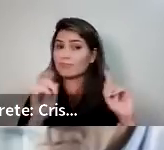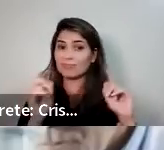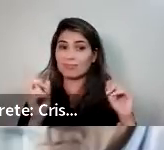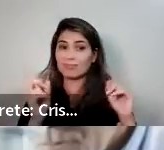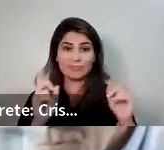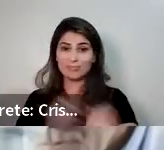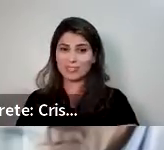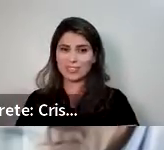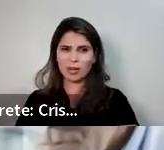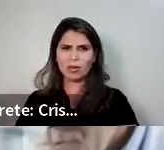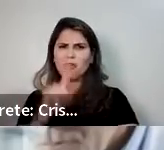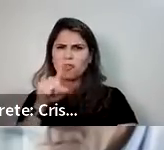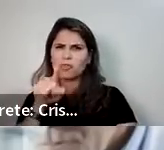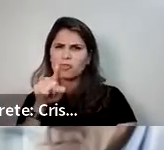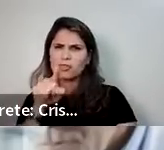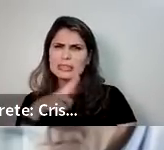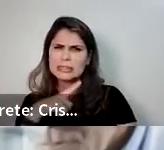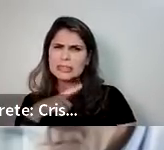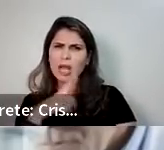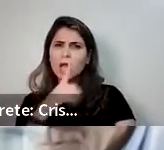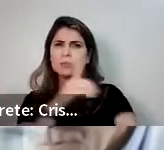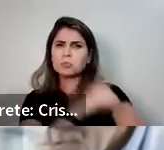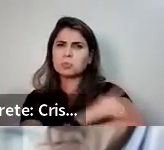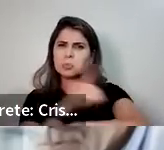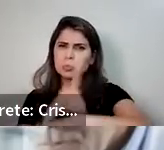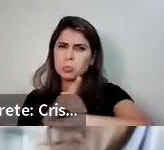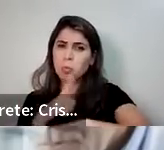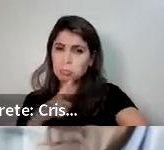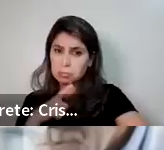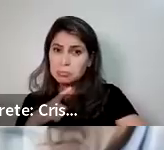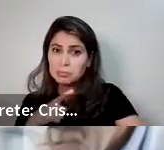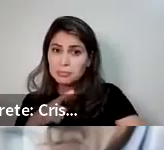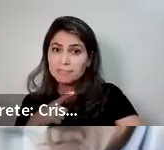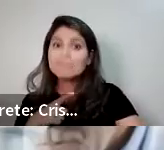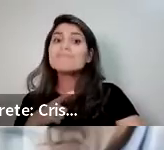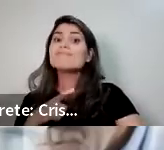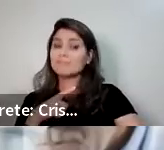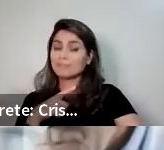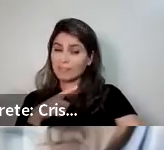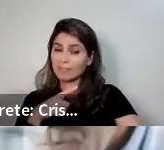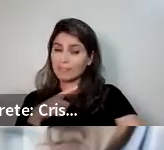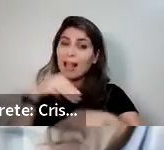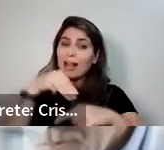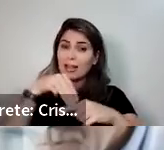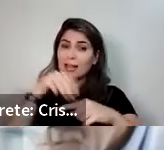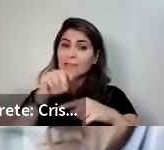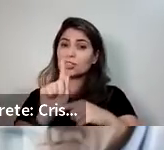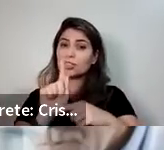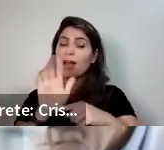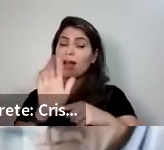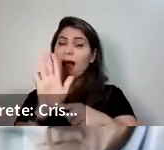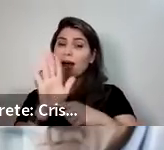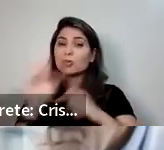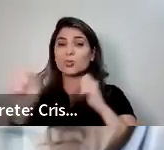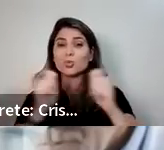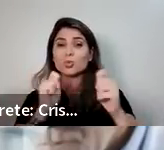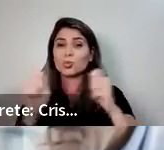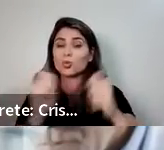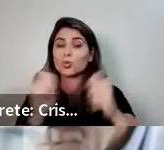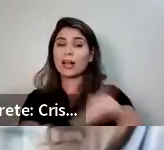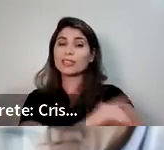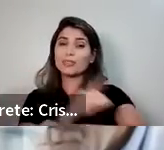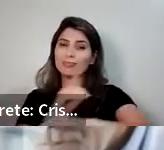diabetes vai ajudar muito a reduzir a resistência à insulina, vai otimizar a ação de enzimas,